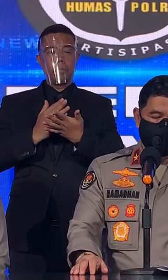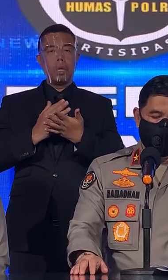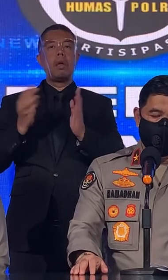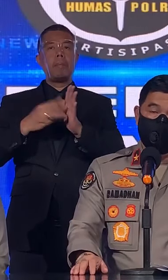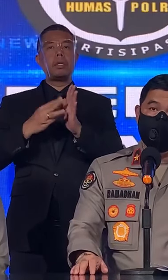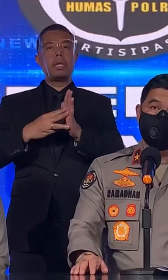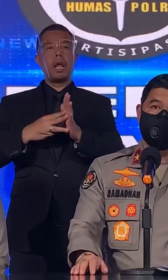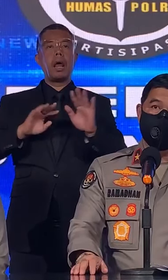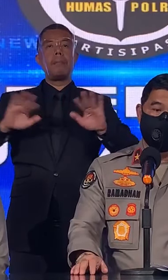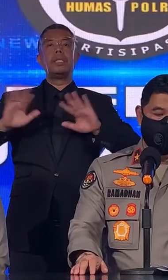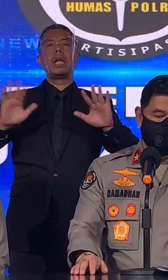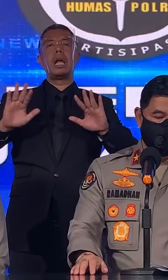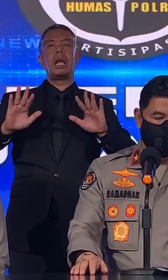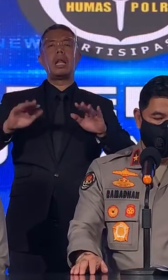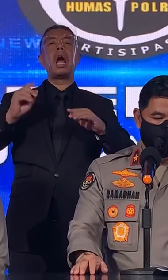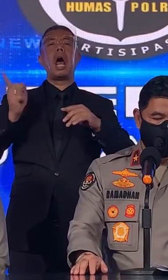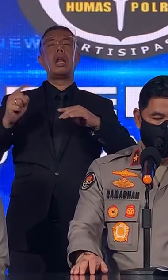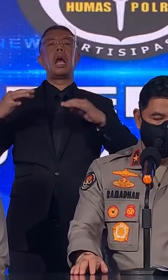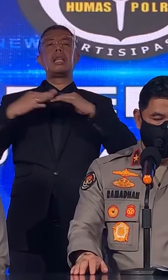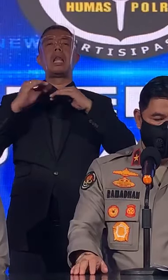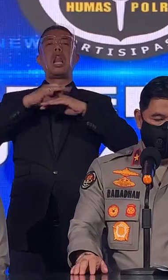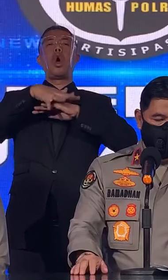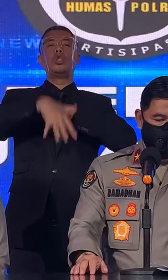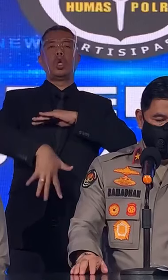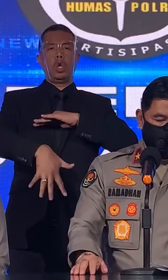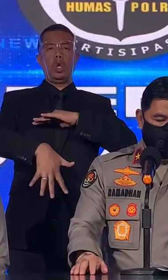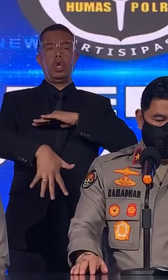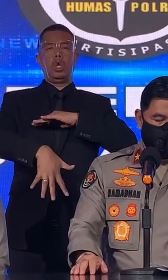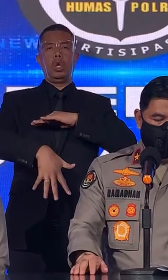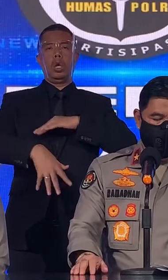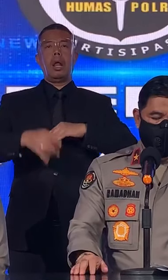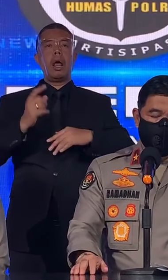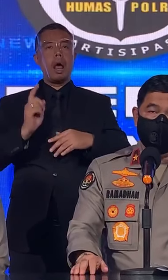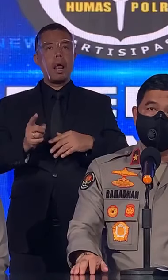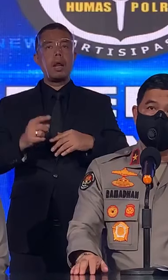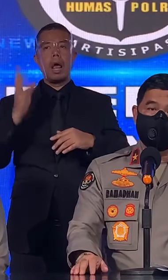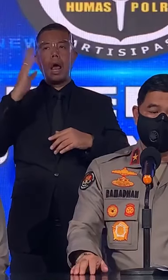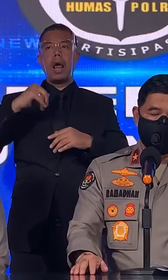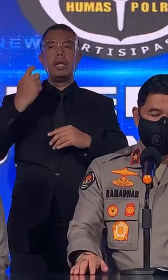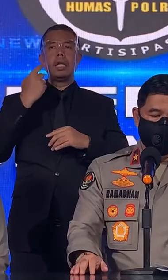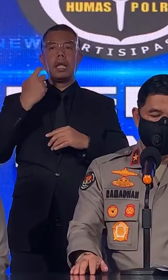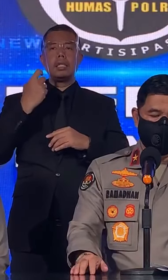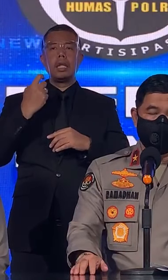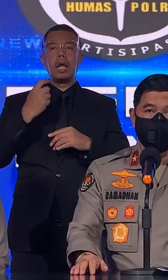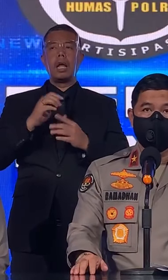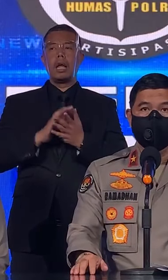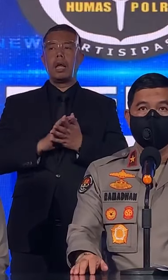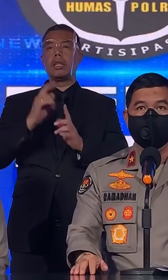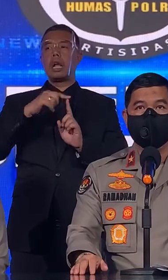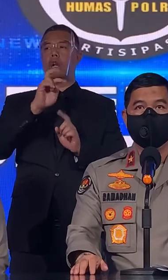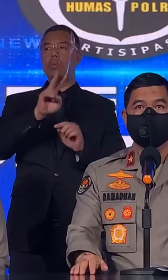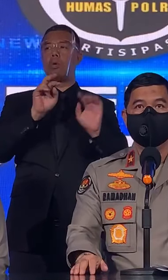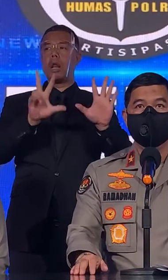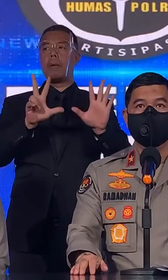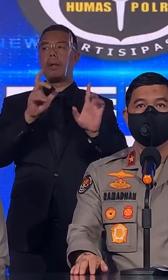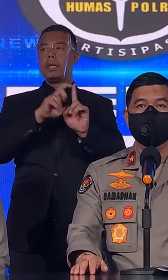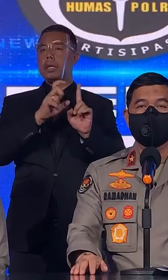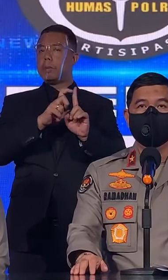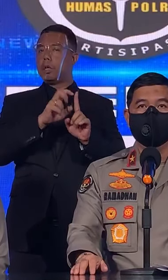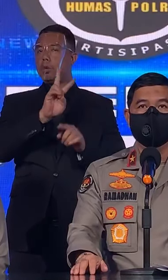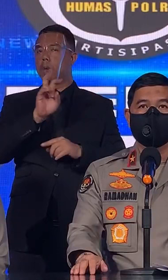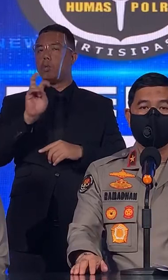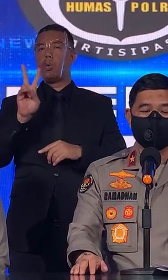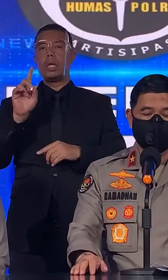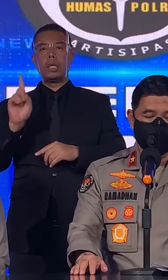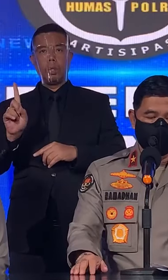peristiwa bencana alam Tanah Longsor, terjadi pada hari Selasa 28 Desember